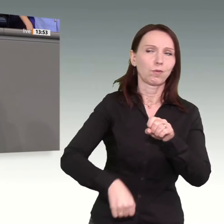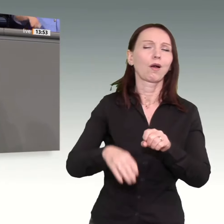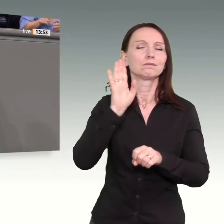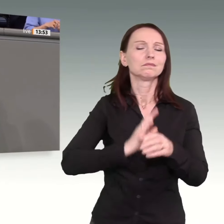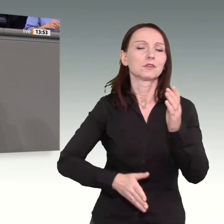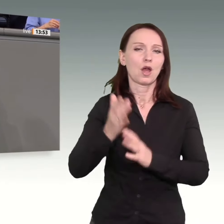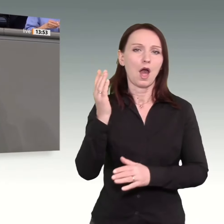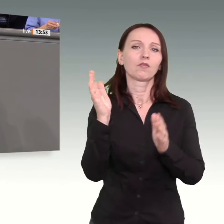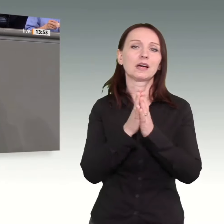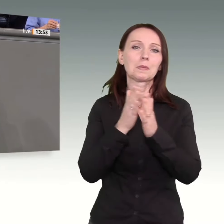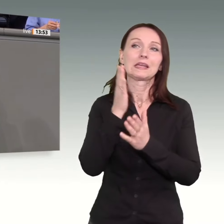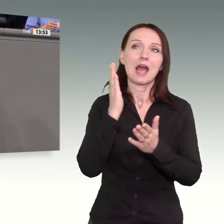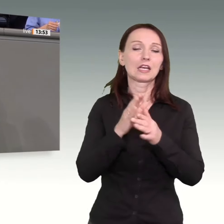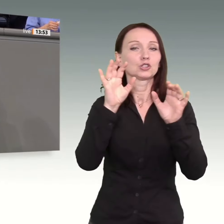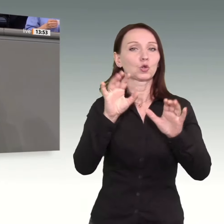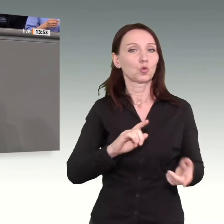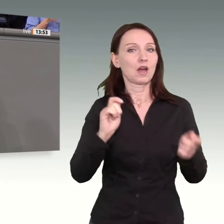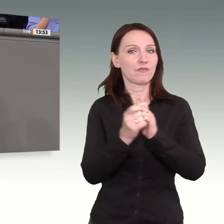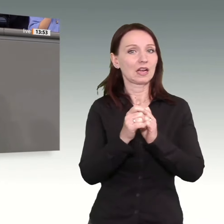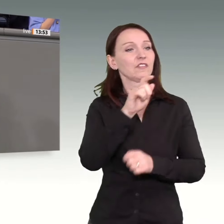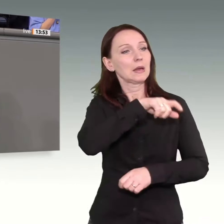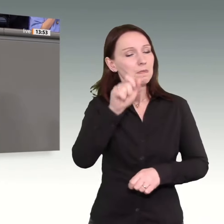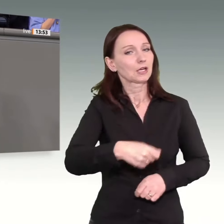einen Strukturwandel, der die Menschen mitnimmt.